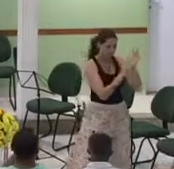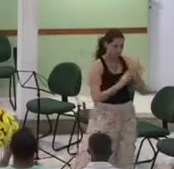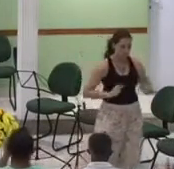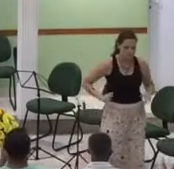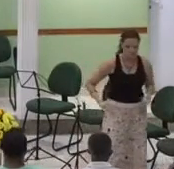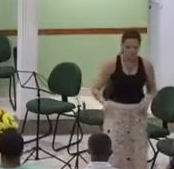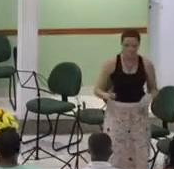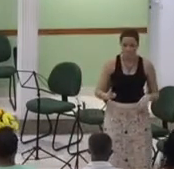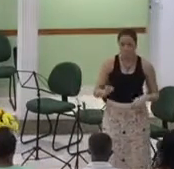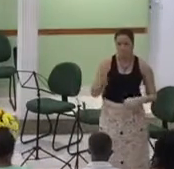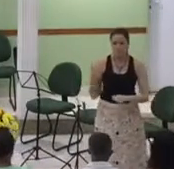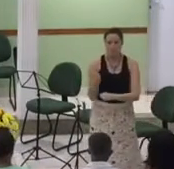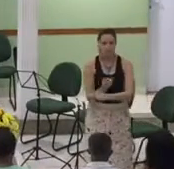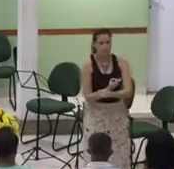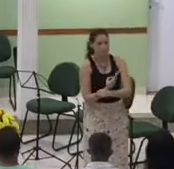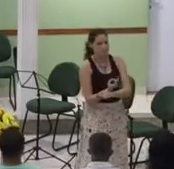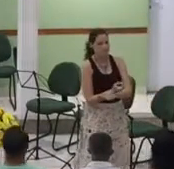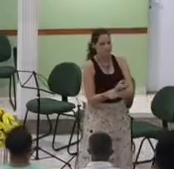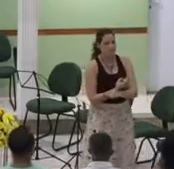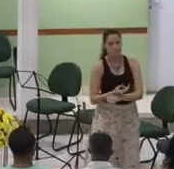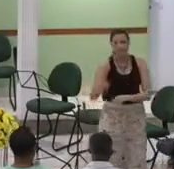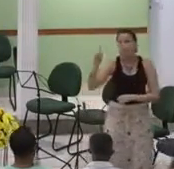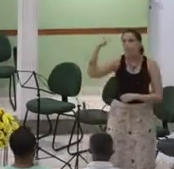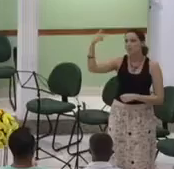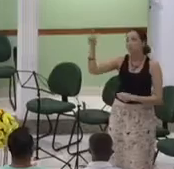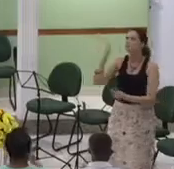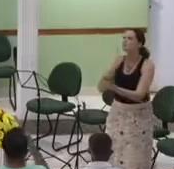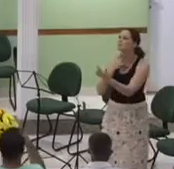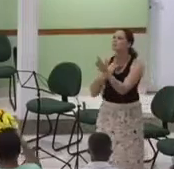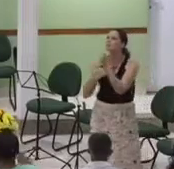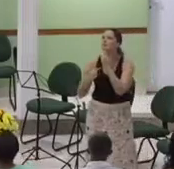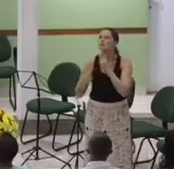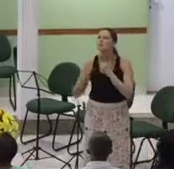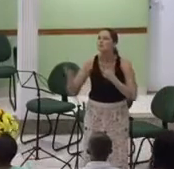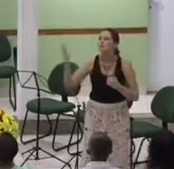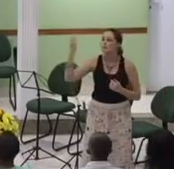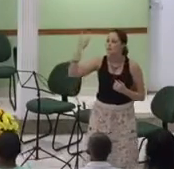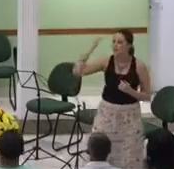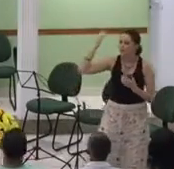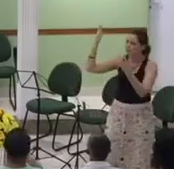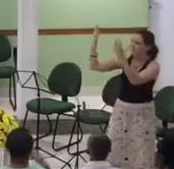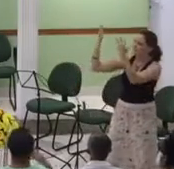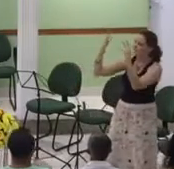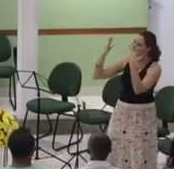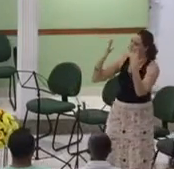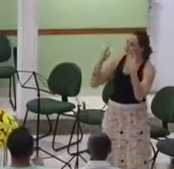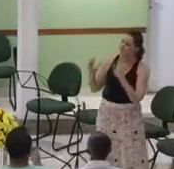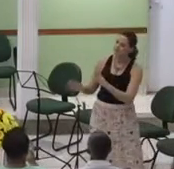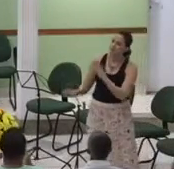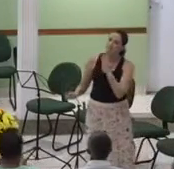ti buscar o teu medo Tua graça foi sempre que eu louvá-te